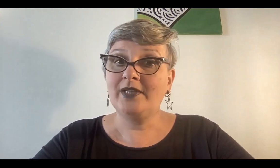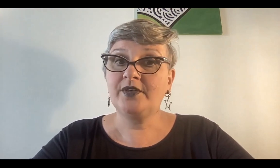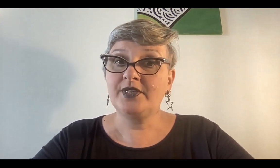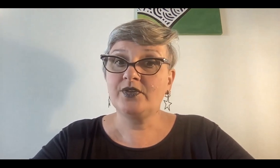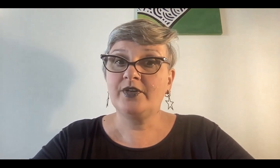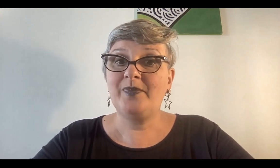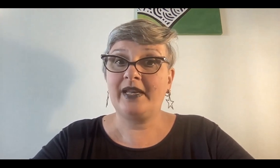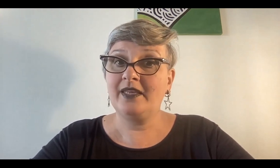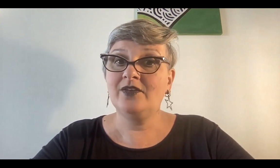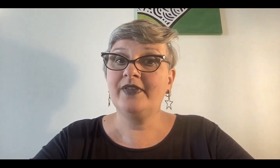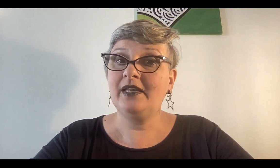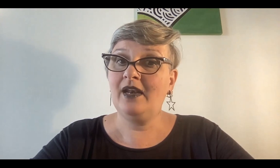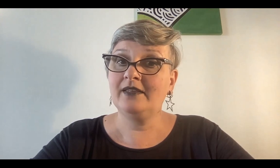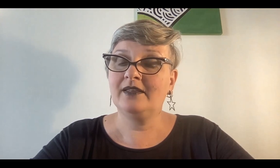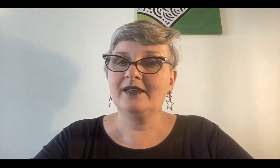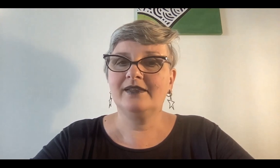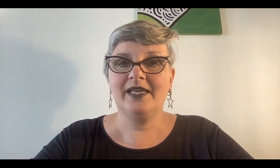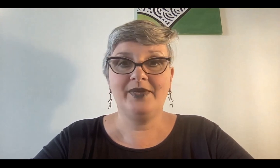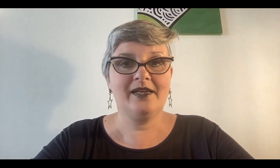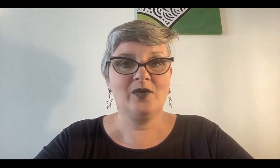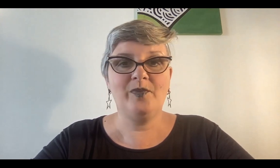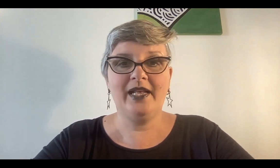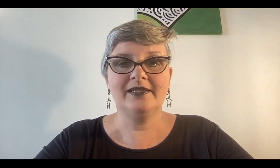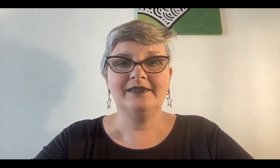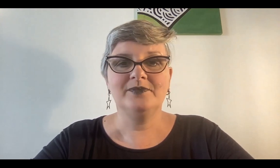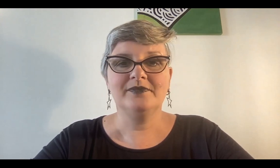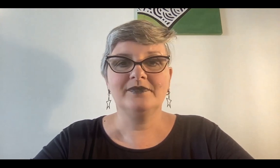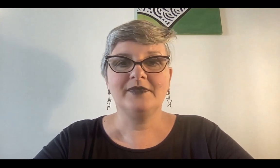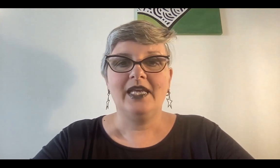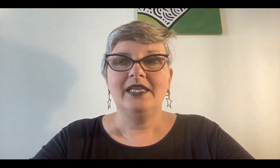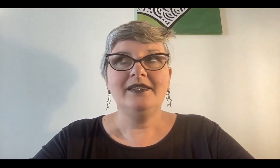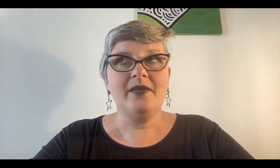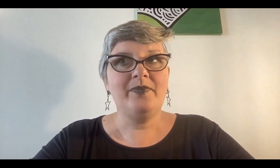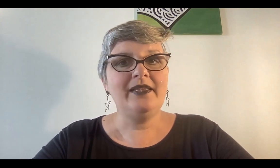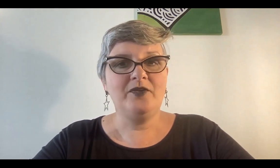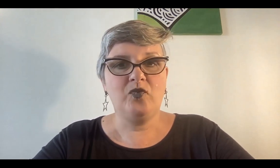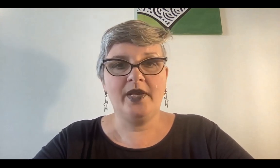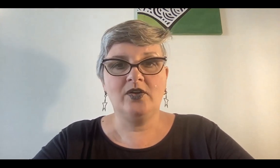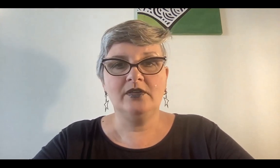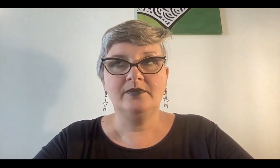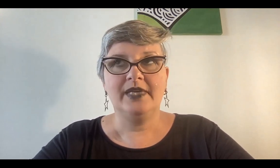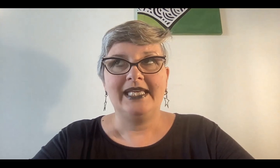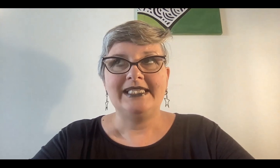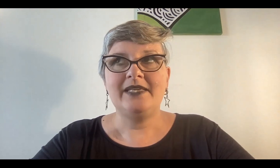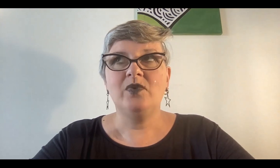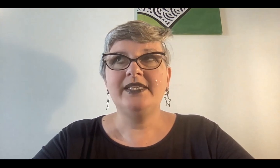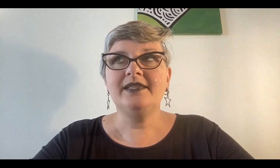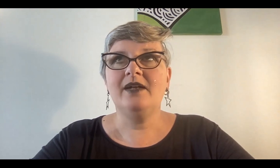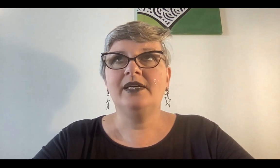cuatro tesoros perdidos de Irlanda que había que recuperar y esa espada de fuego simbolizaba